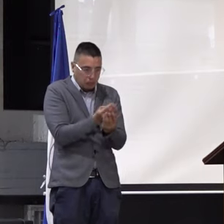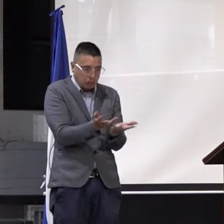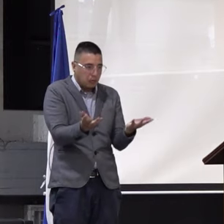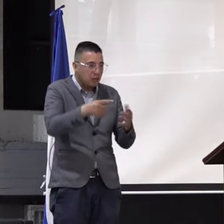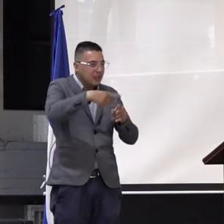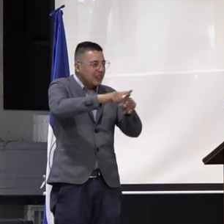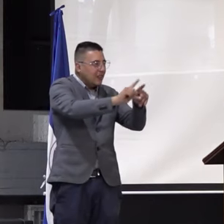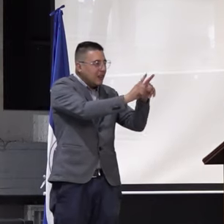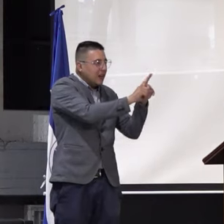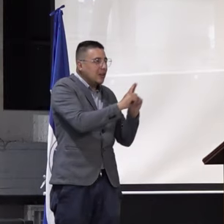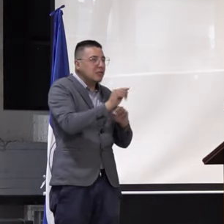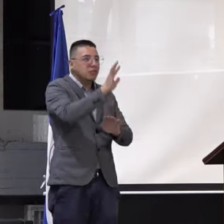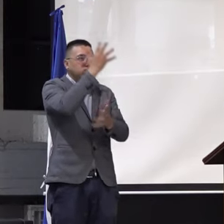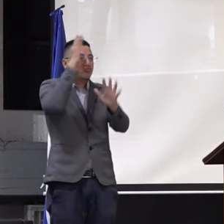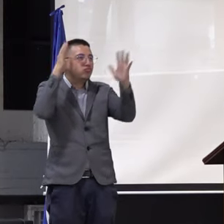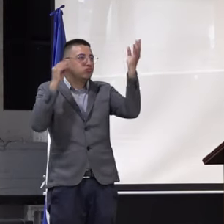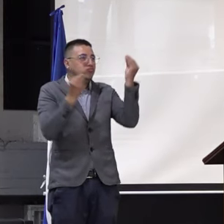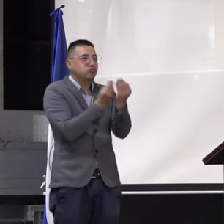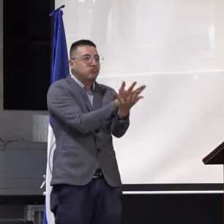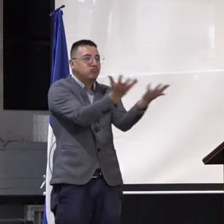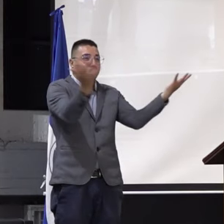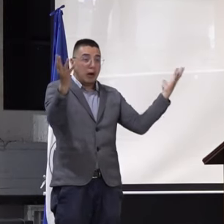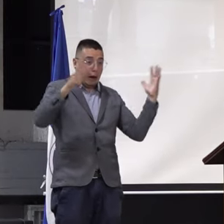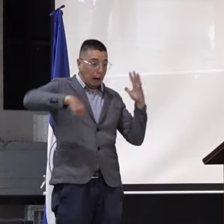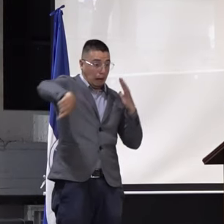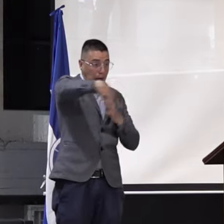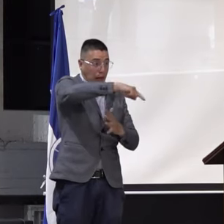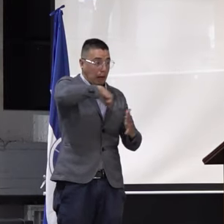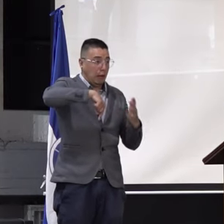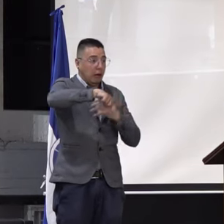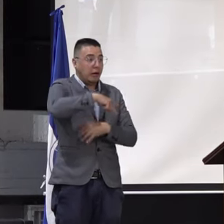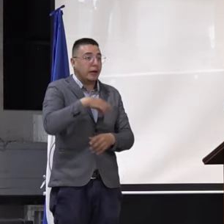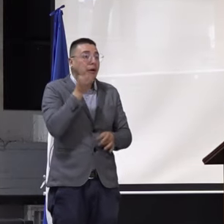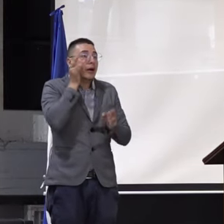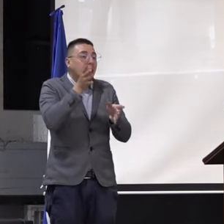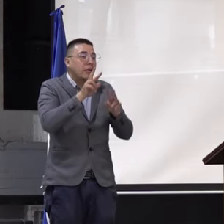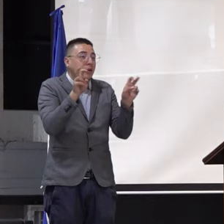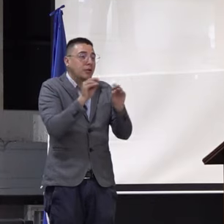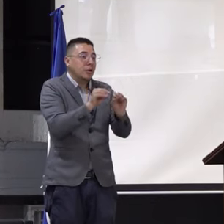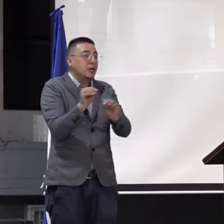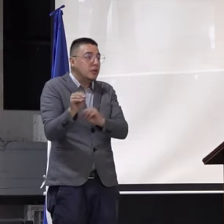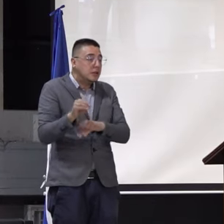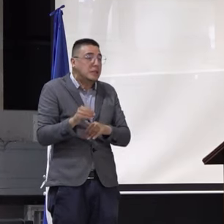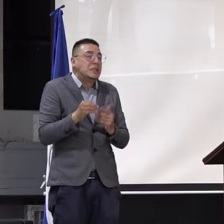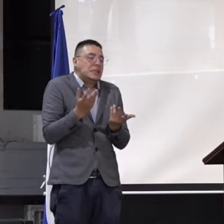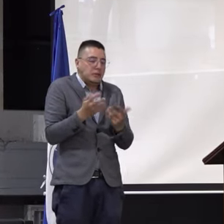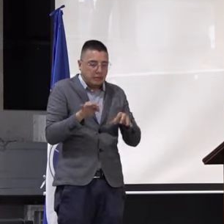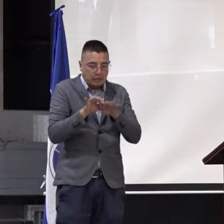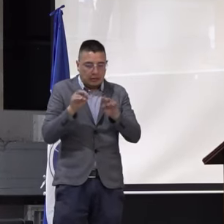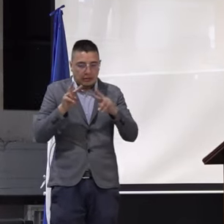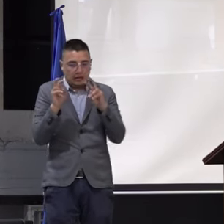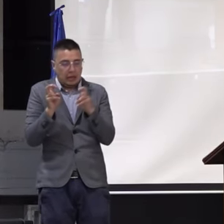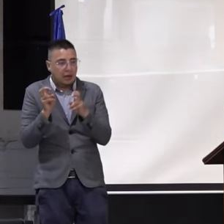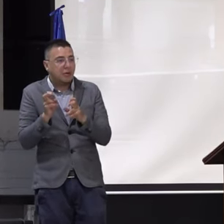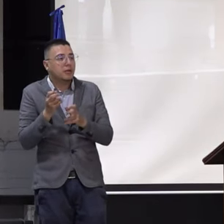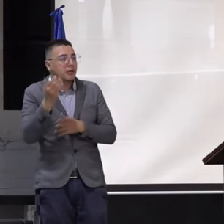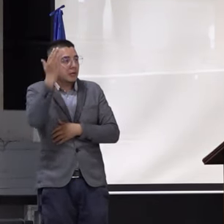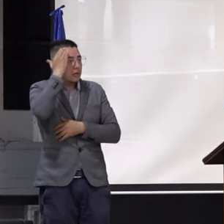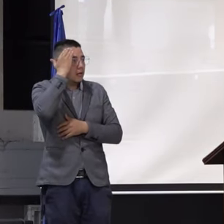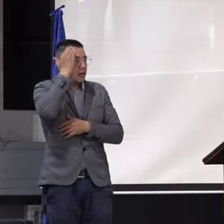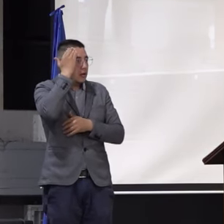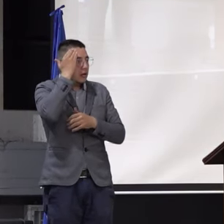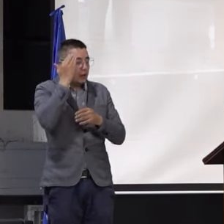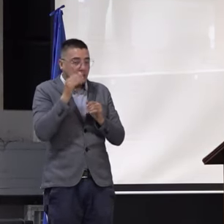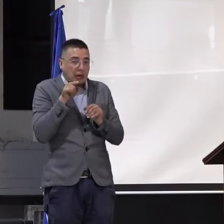más en un país como Colombia y más en un contexto donde hay una crisis ambiental muy grave. Entonces, en ese sentido, la proyección social del Museo de Historia